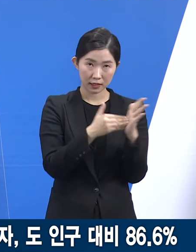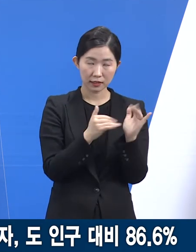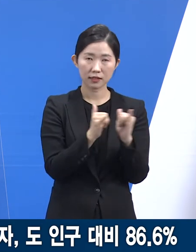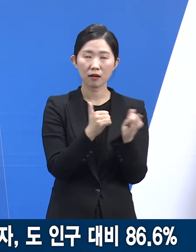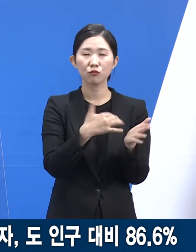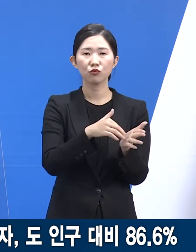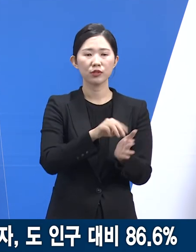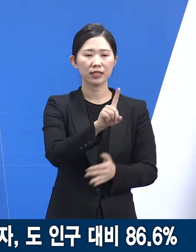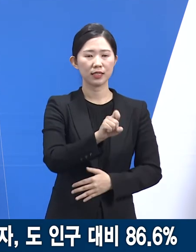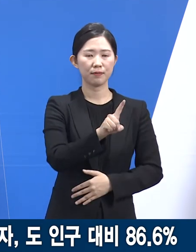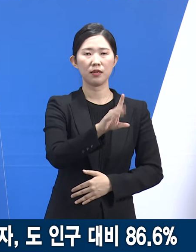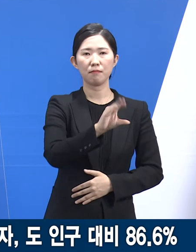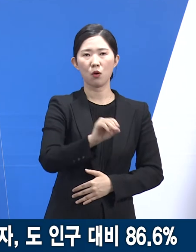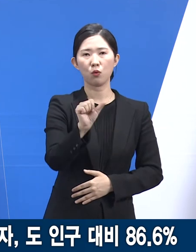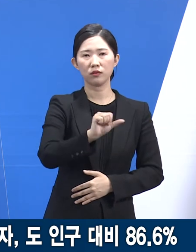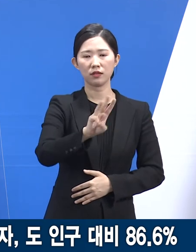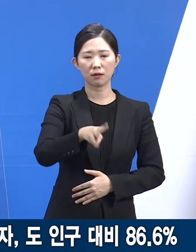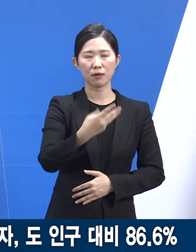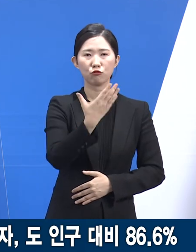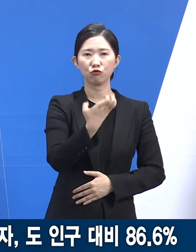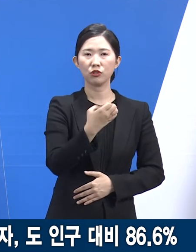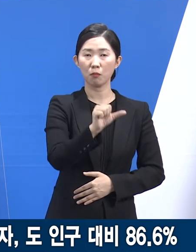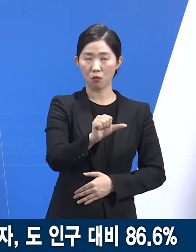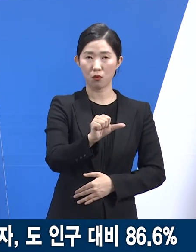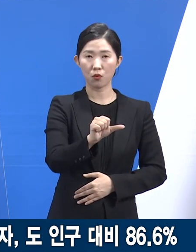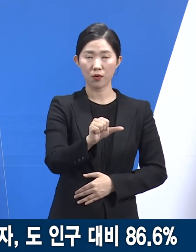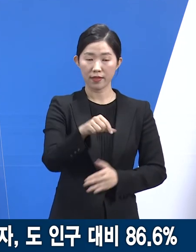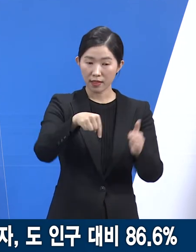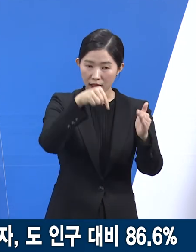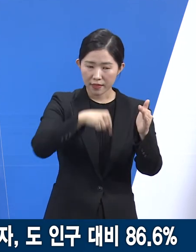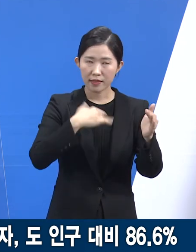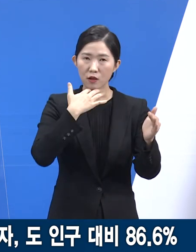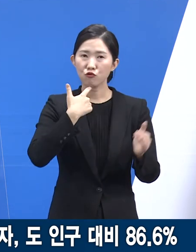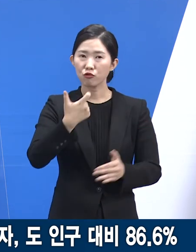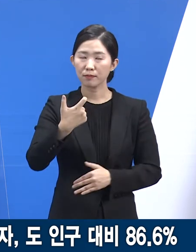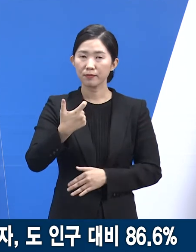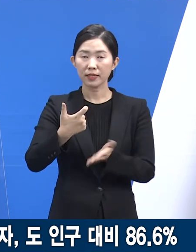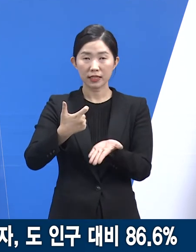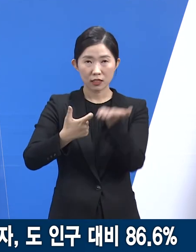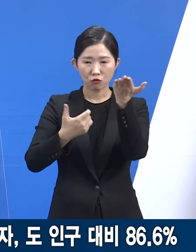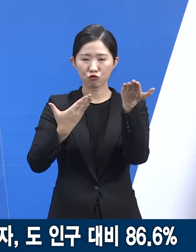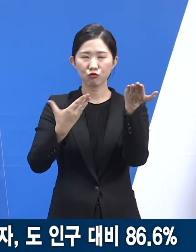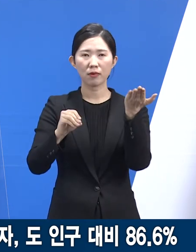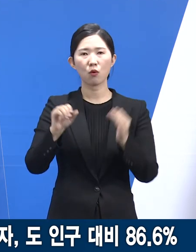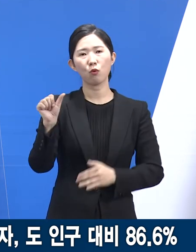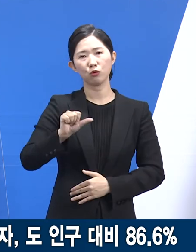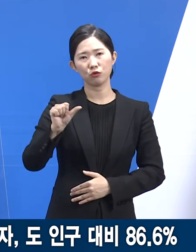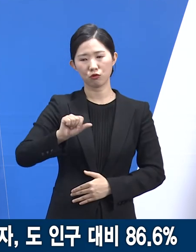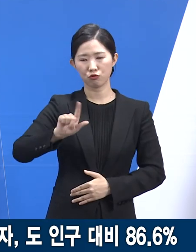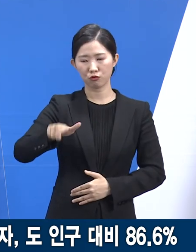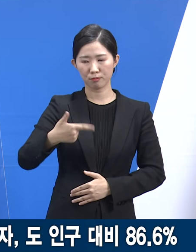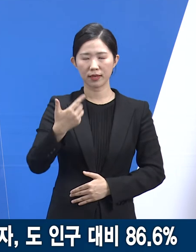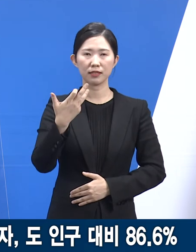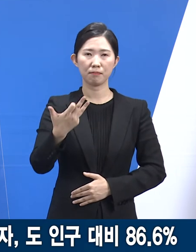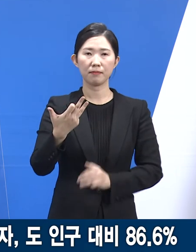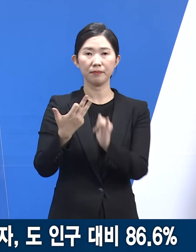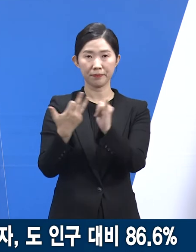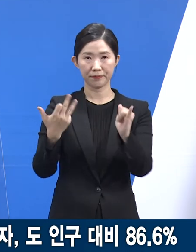5,395명으로 이 중 60세 이상 고령층은 9만 5,618명입니다.